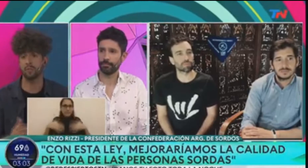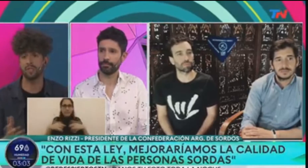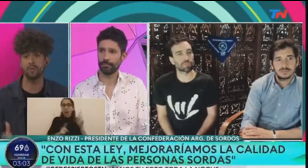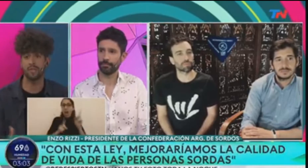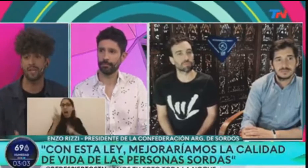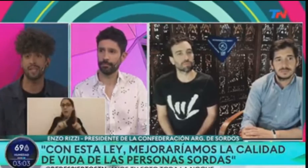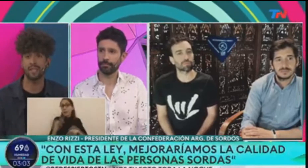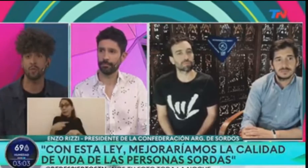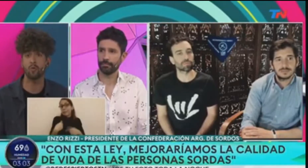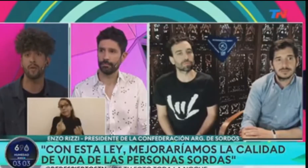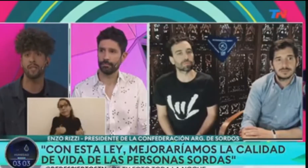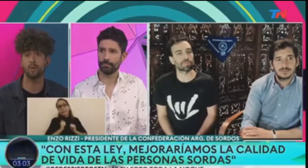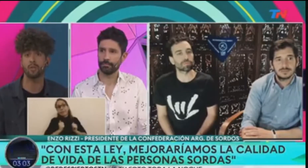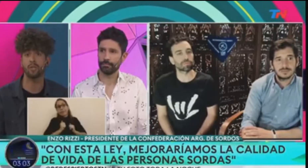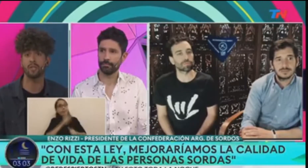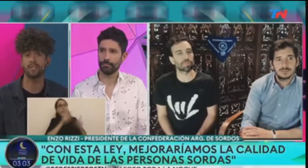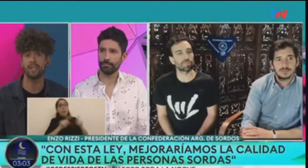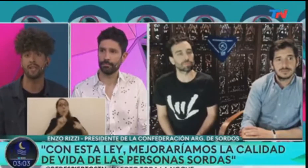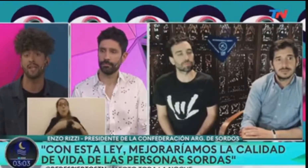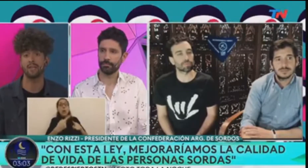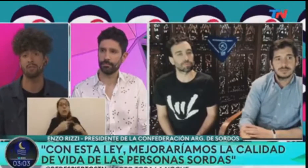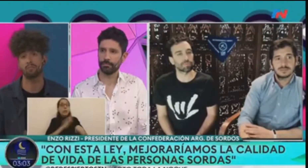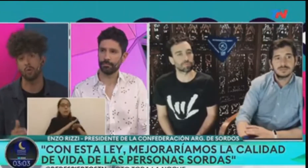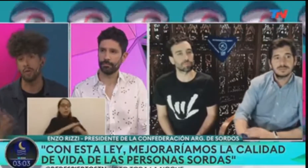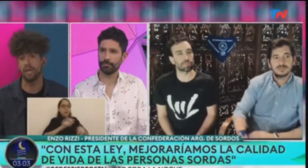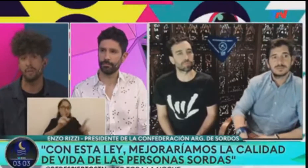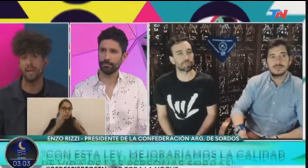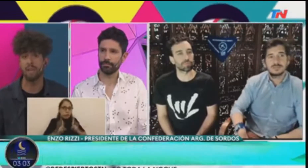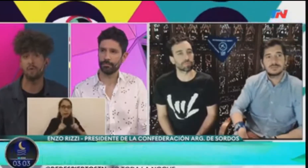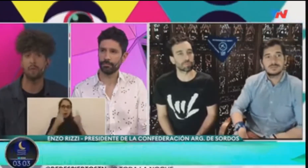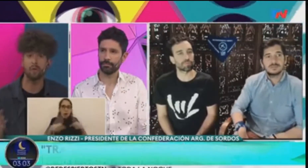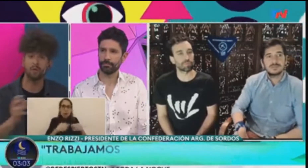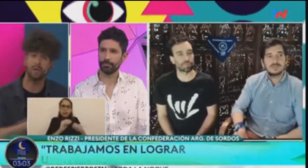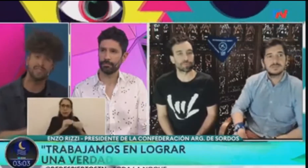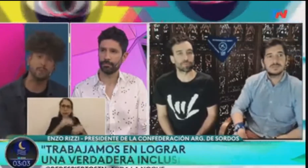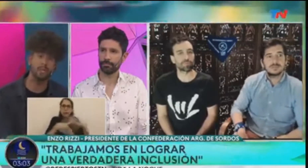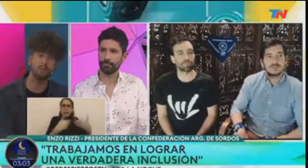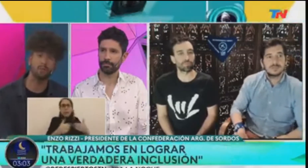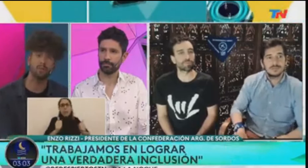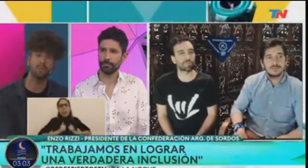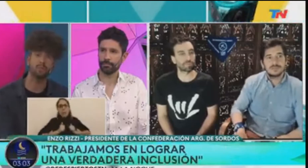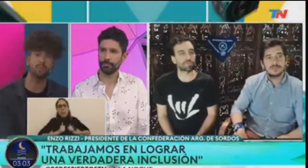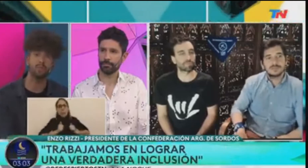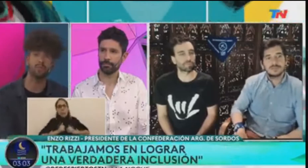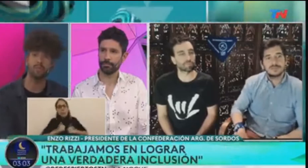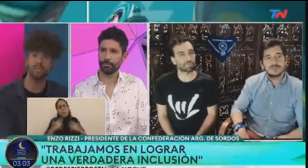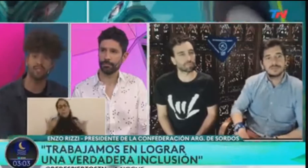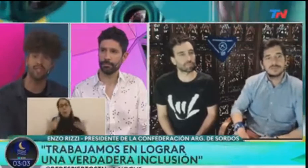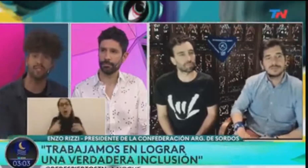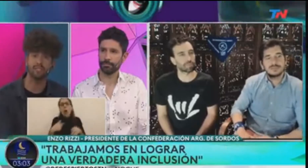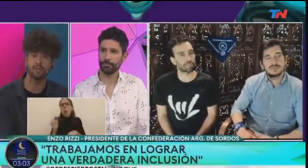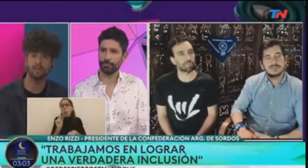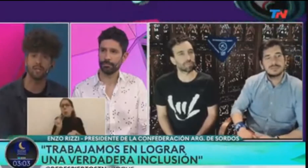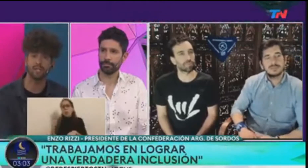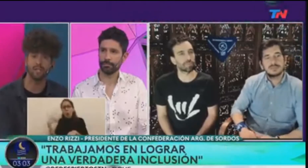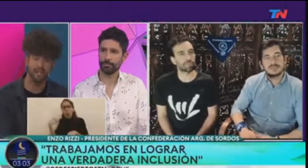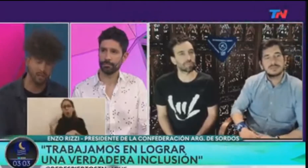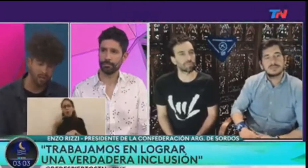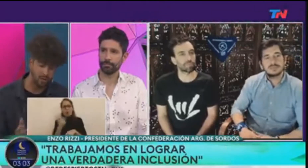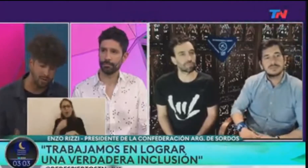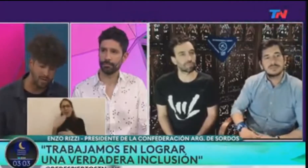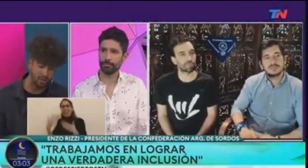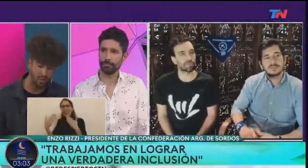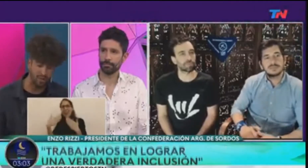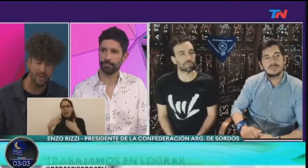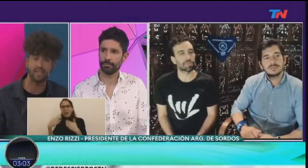políticos y dependemos de gente que se ocupe de estas cuestiones y todavía esperamos, pero hace poquito hicimos una nota muy interesante con gente que